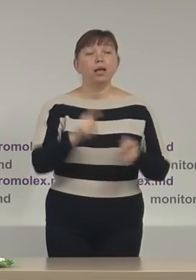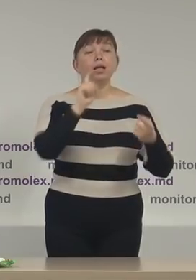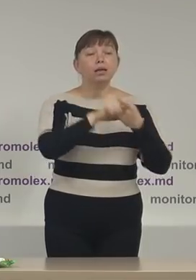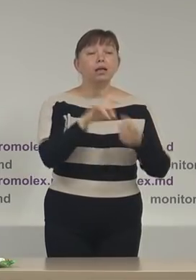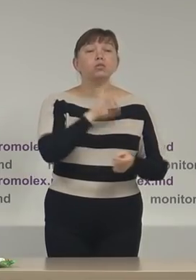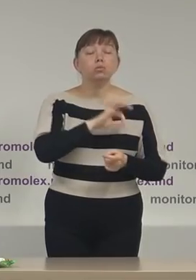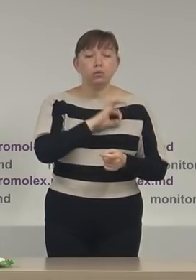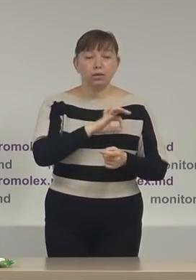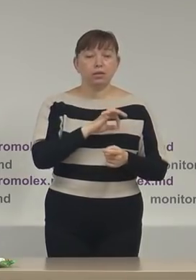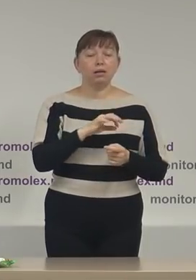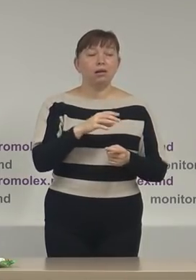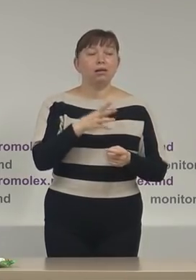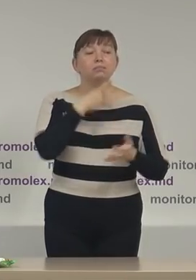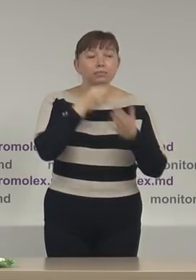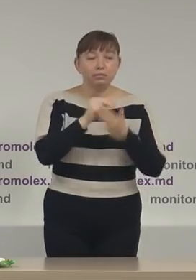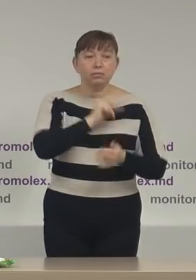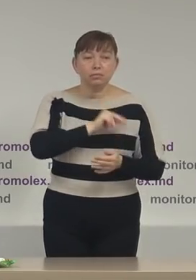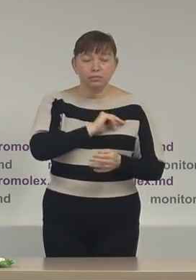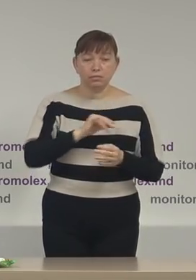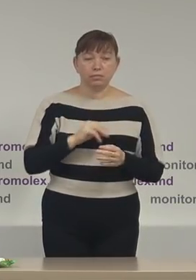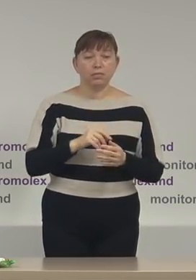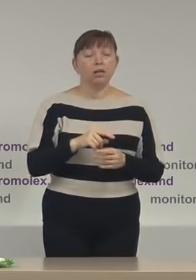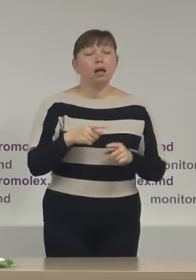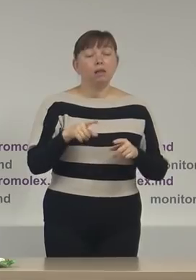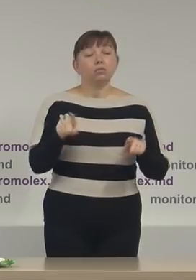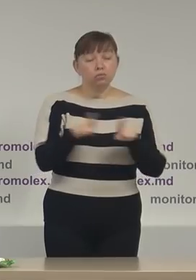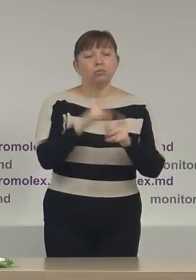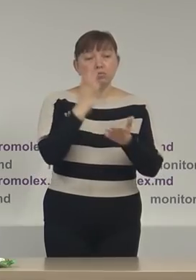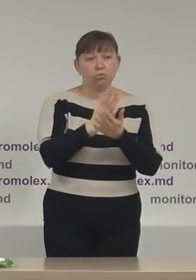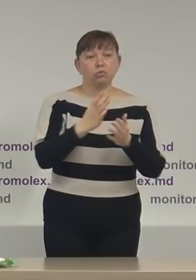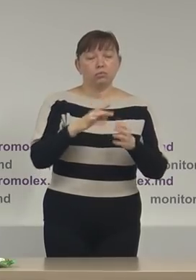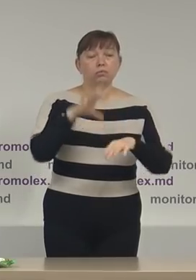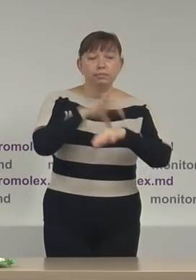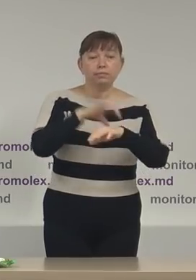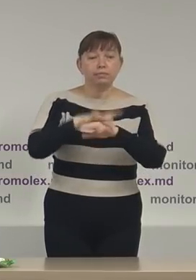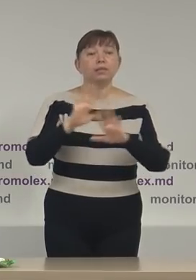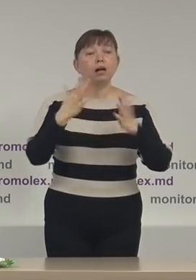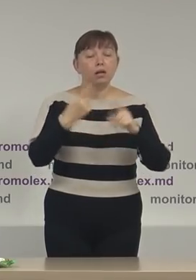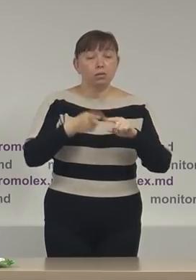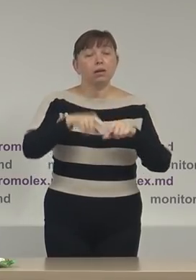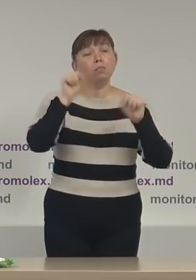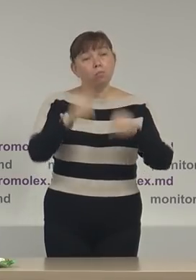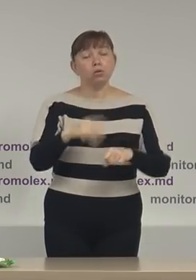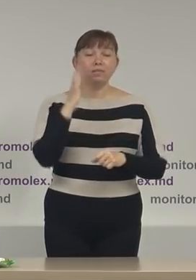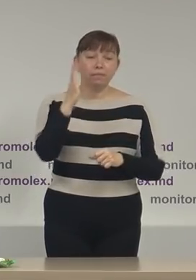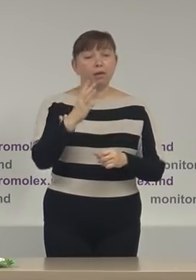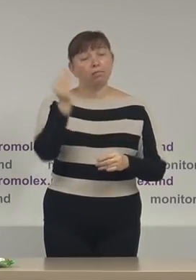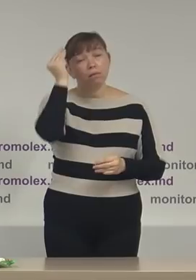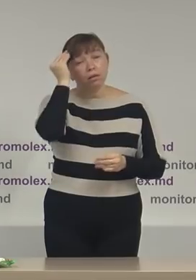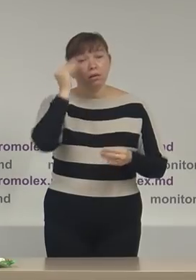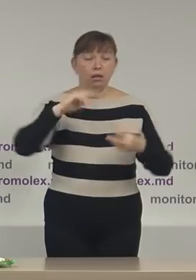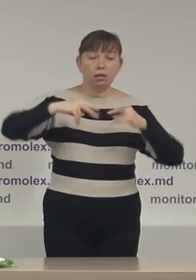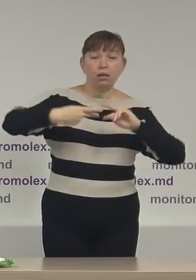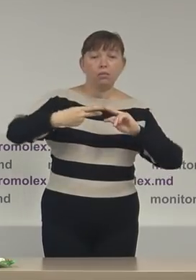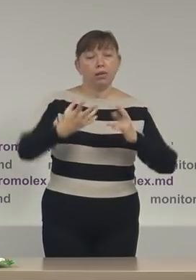utilizarea resursurilor administrative, observătorii noștri continuă să înregistreze cazuri ce pot fi interpretate și